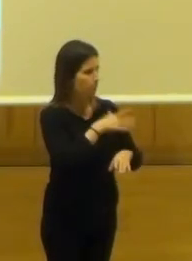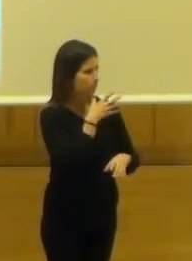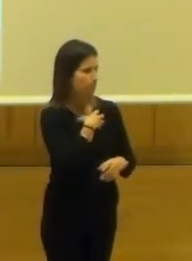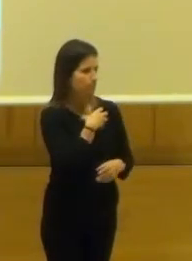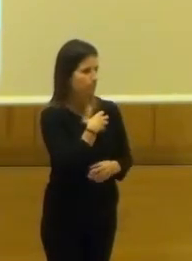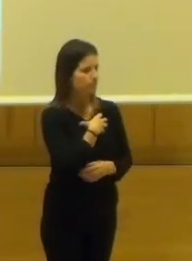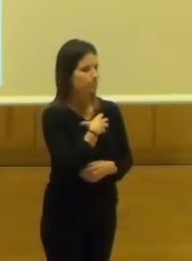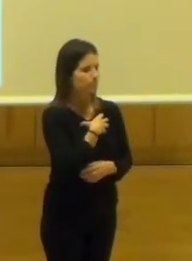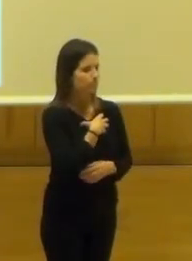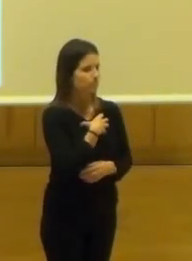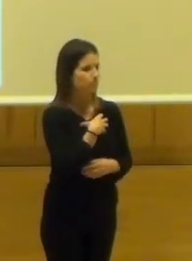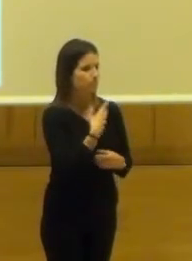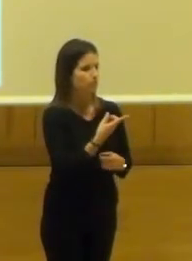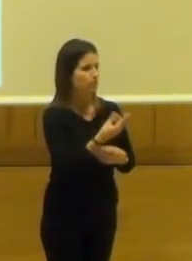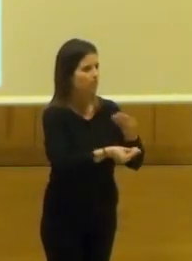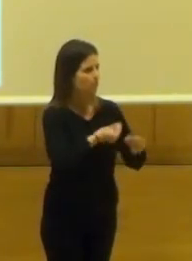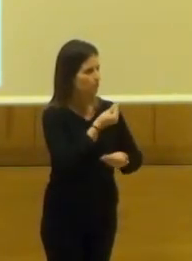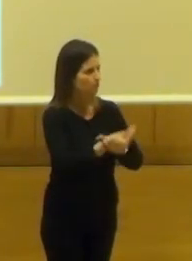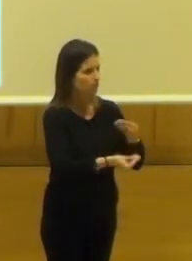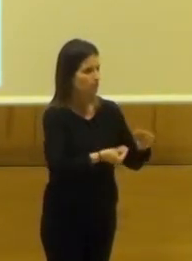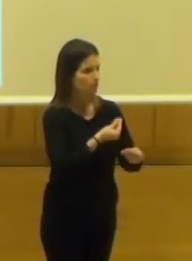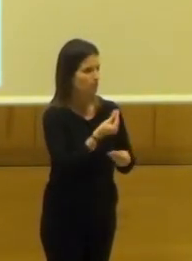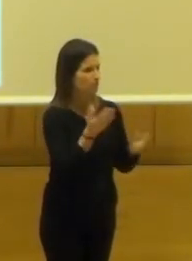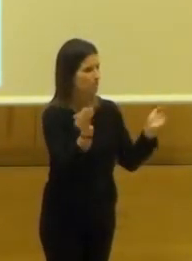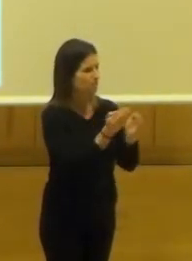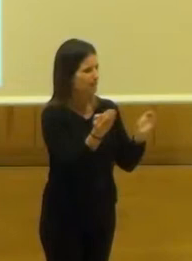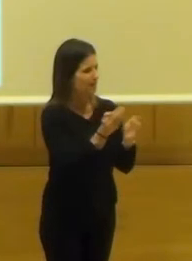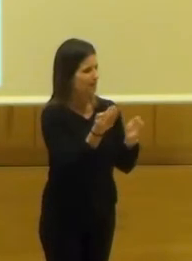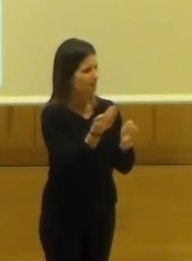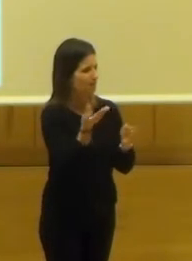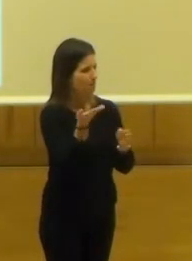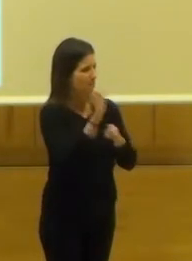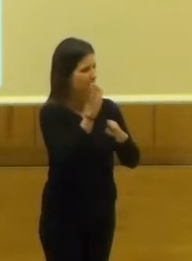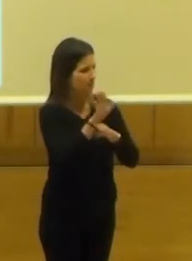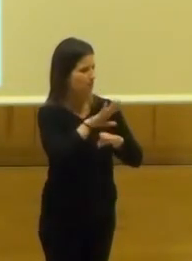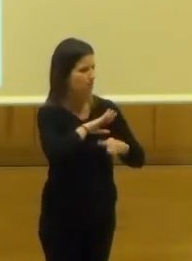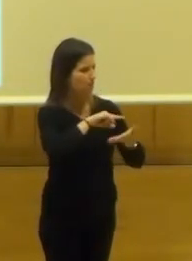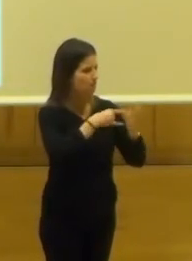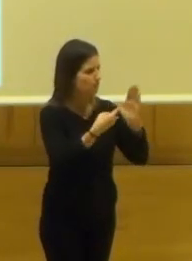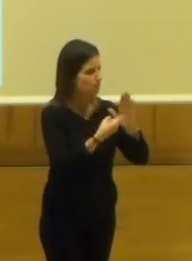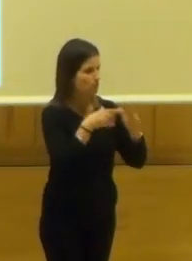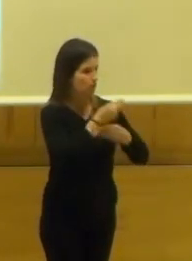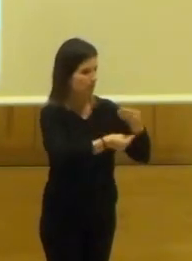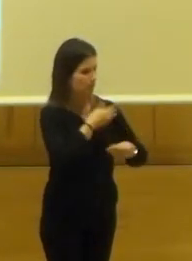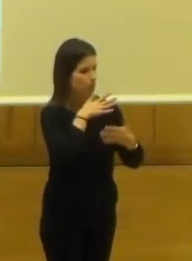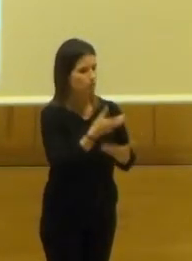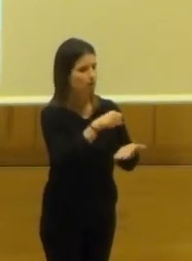lo que consiste son micropresentaciones de proyectos que se están llevando a cabo en la ciudad